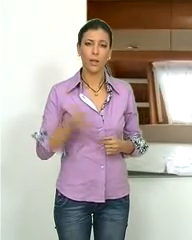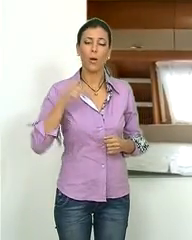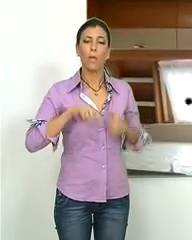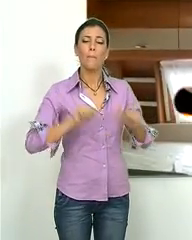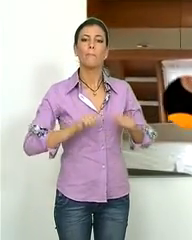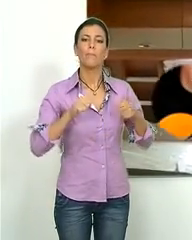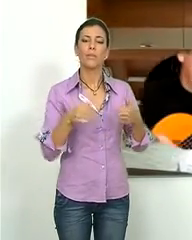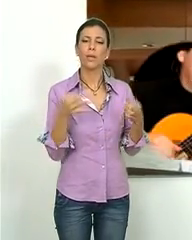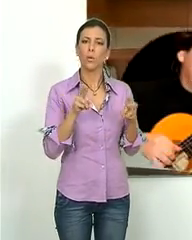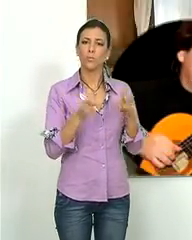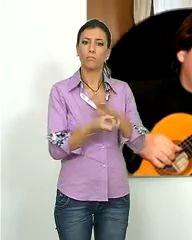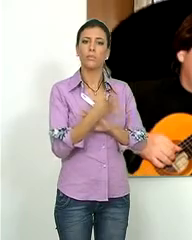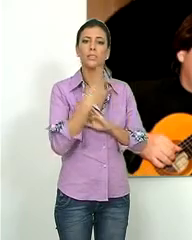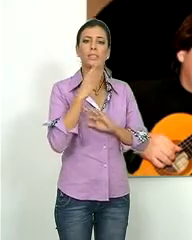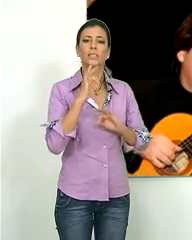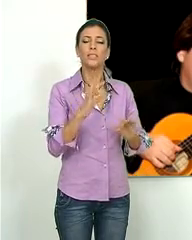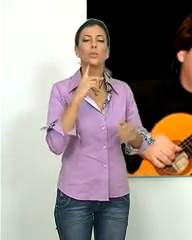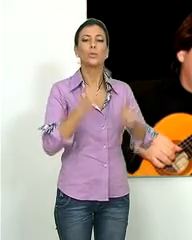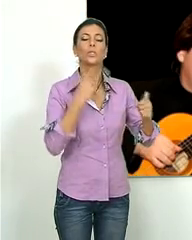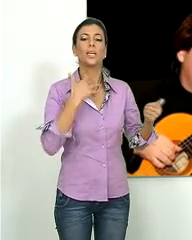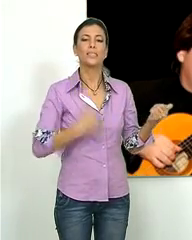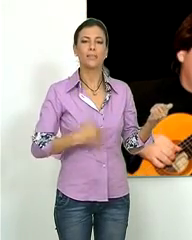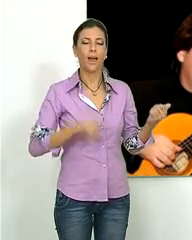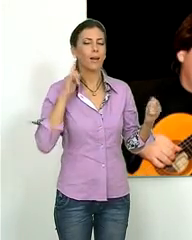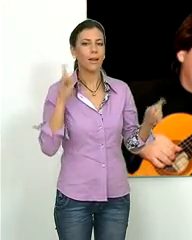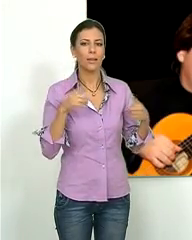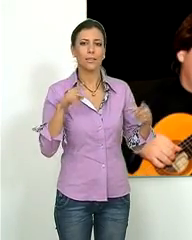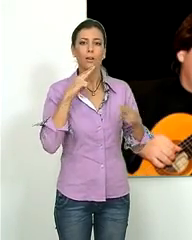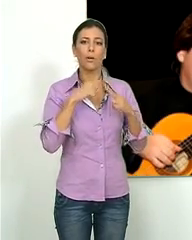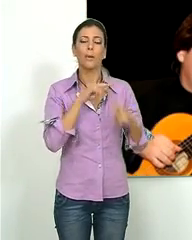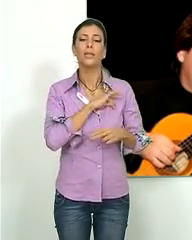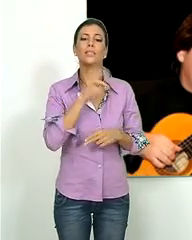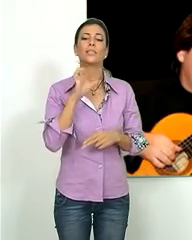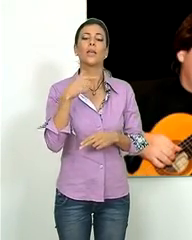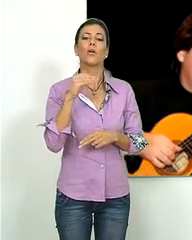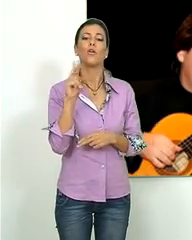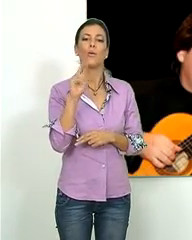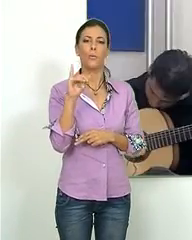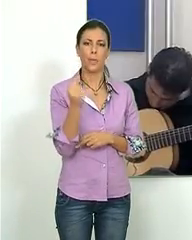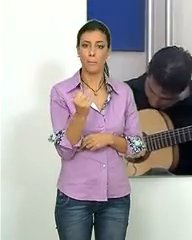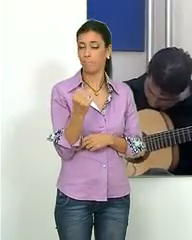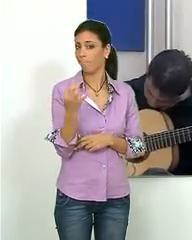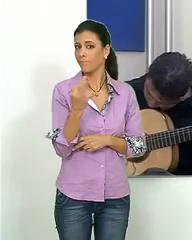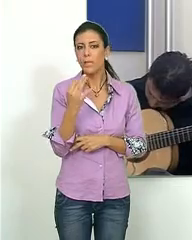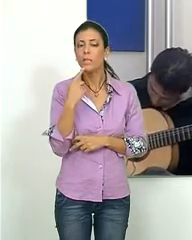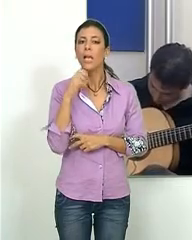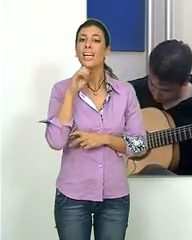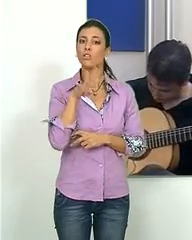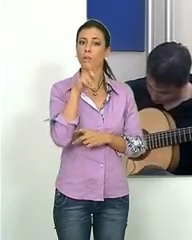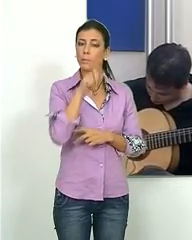Hoy comienza una nueva edición del certamen de guitarra clásica Andrés Segovia. Catorce guitarristas se